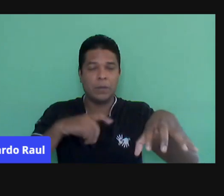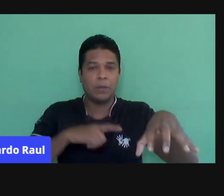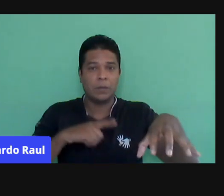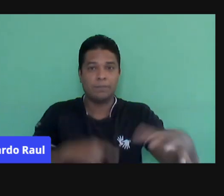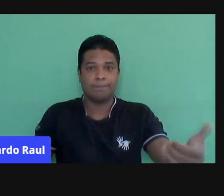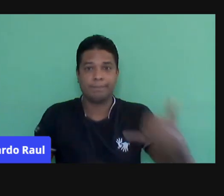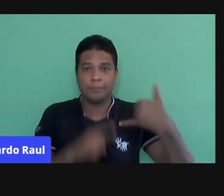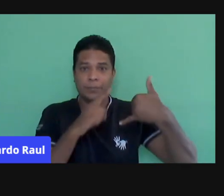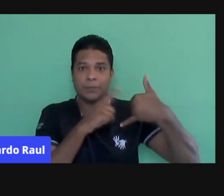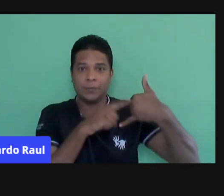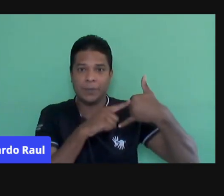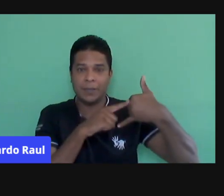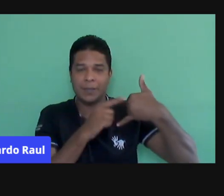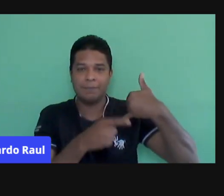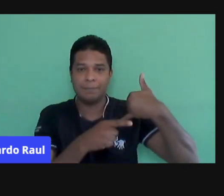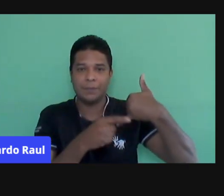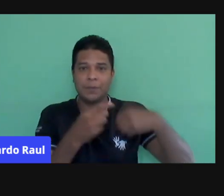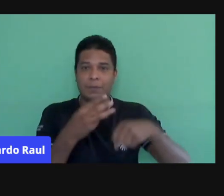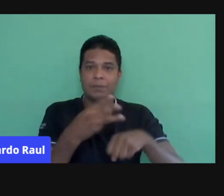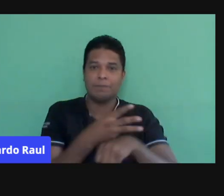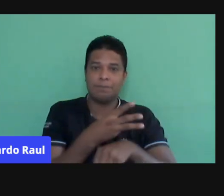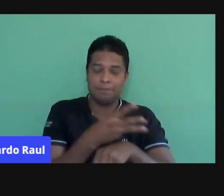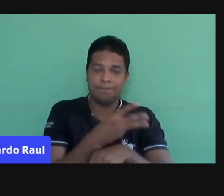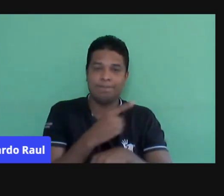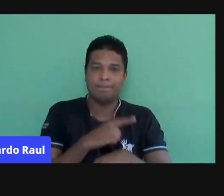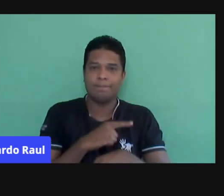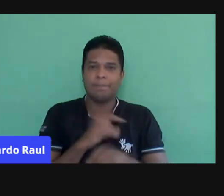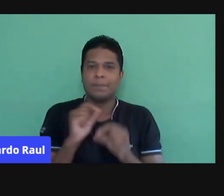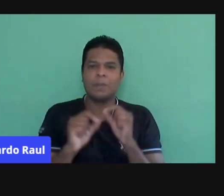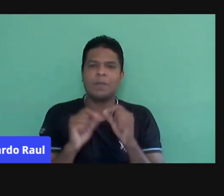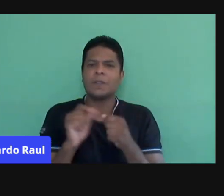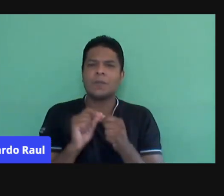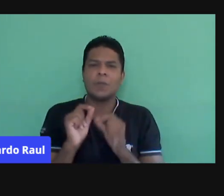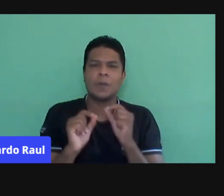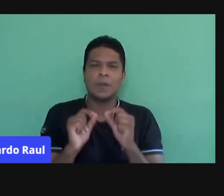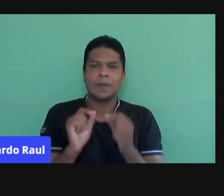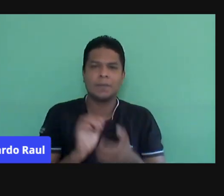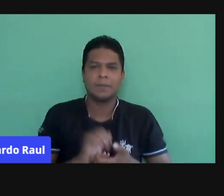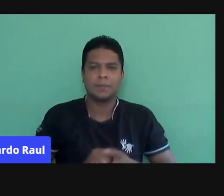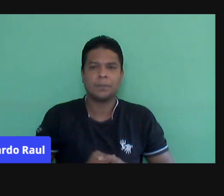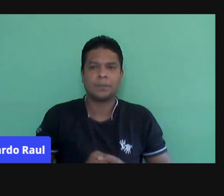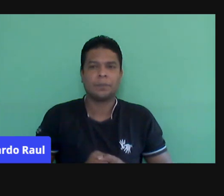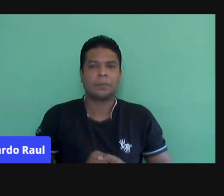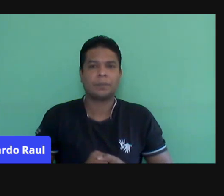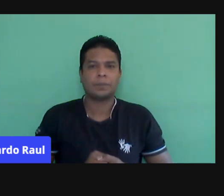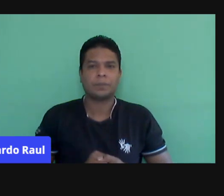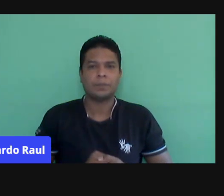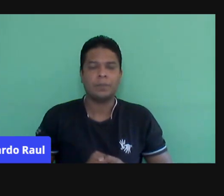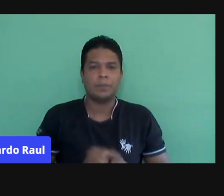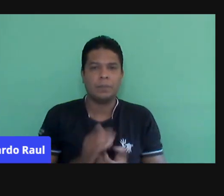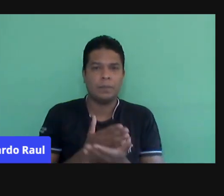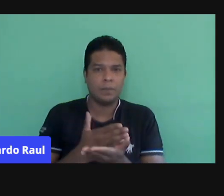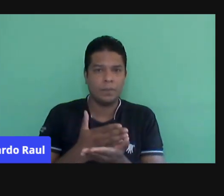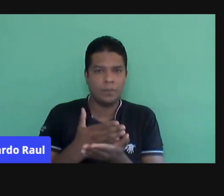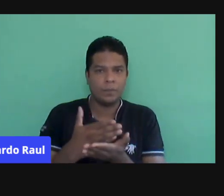WhatsApp, e o eu faço nesse momento? né? Então, é justamente a partir desse ponto